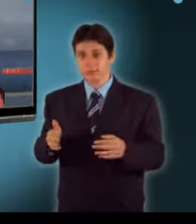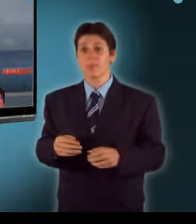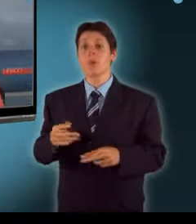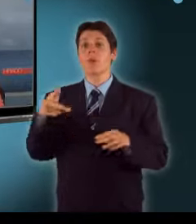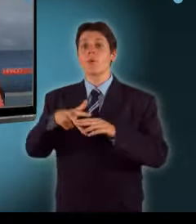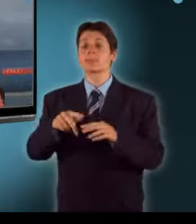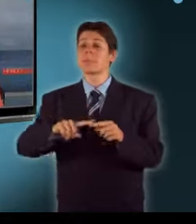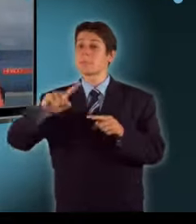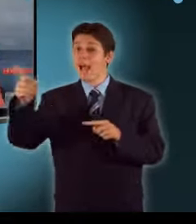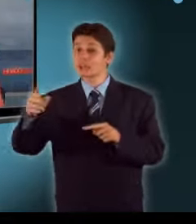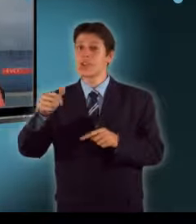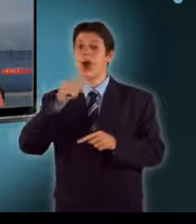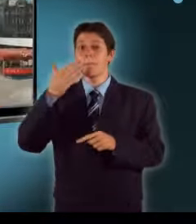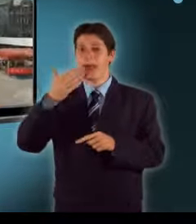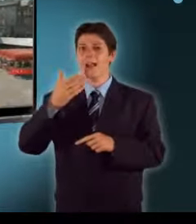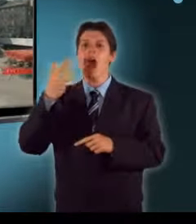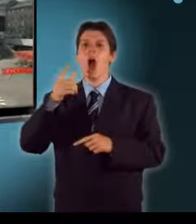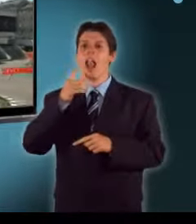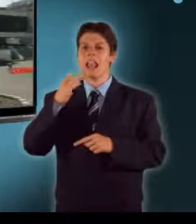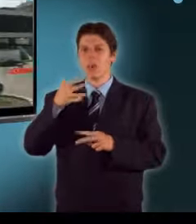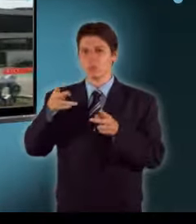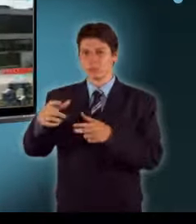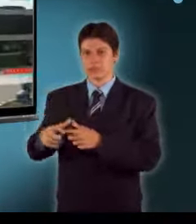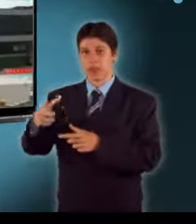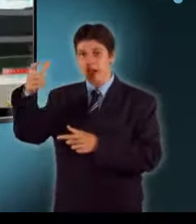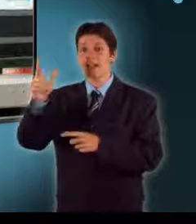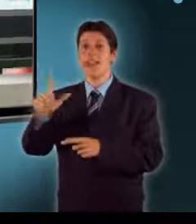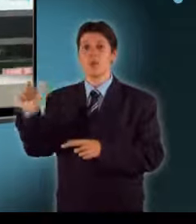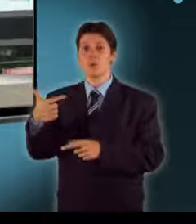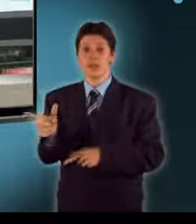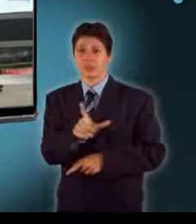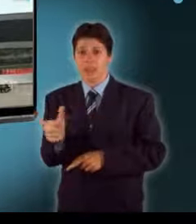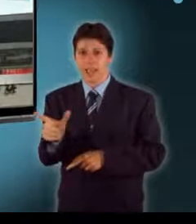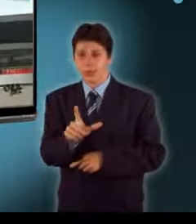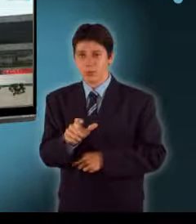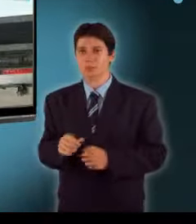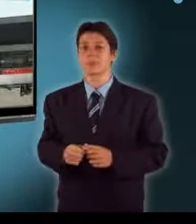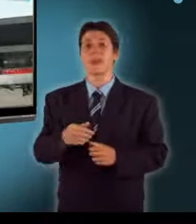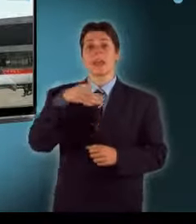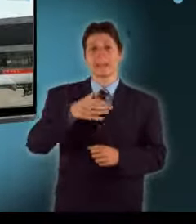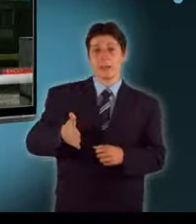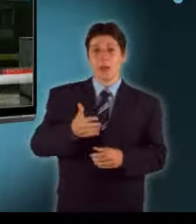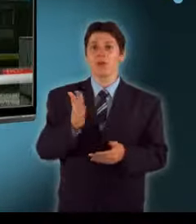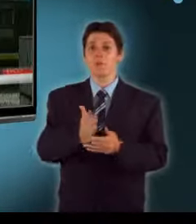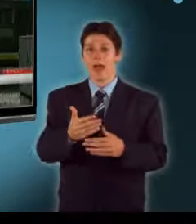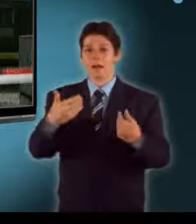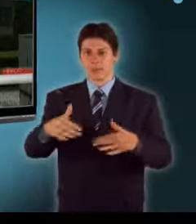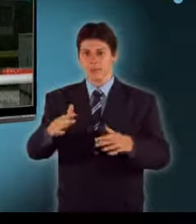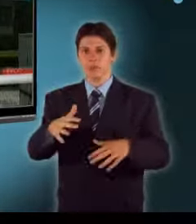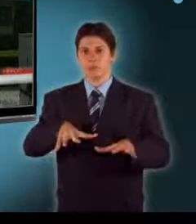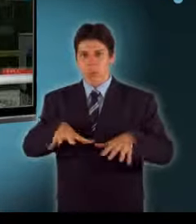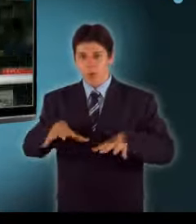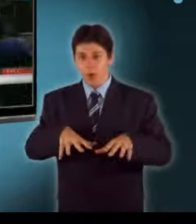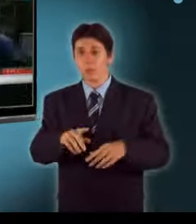kellett üríteni. A déliben nem sokkal ezelőtt újraindult a forgalom, miután a tűzszerészek átvizsgálták a pályaudvart és nem